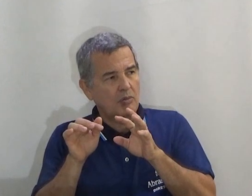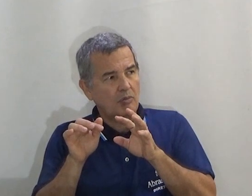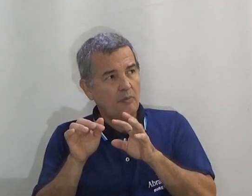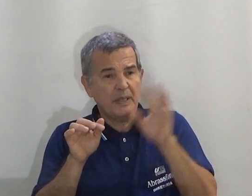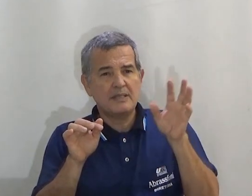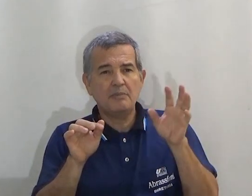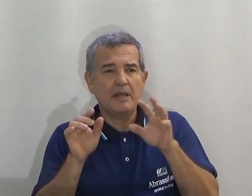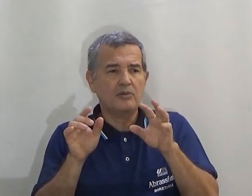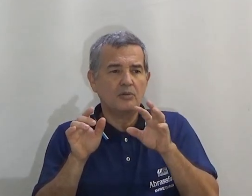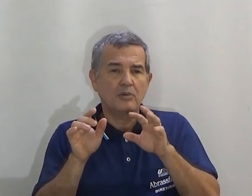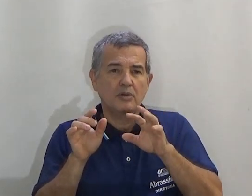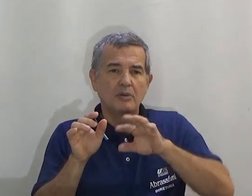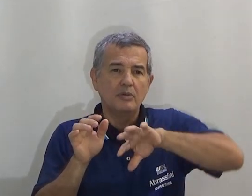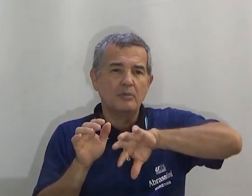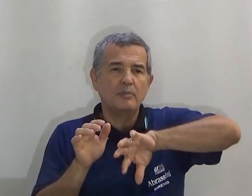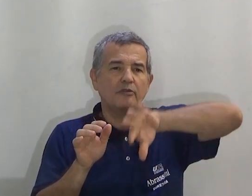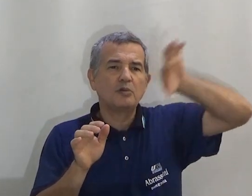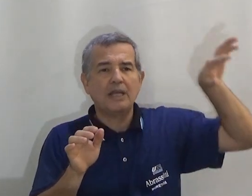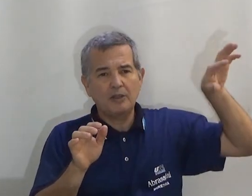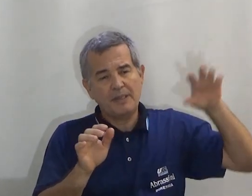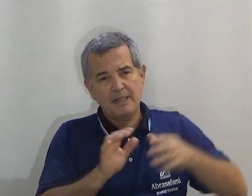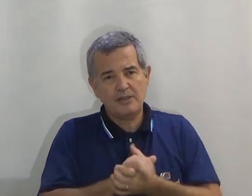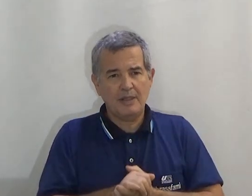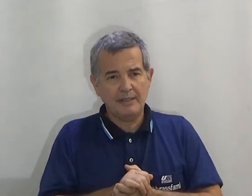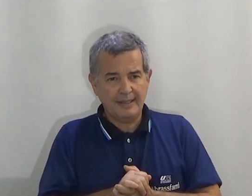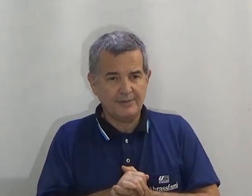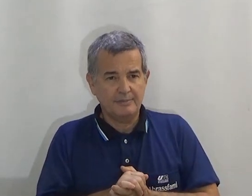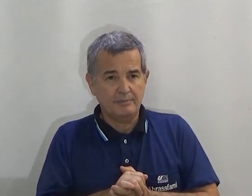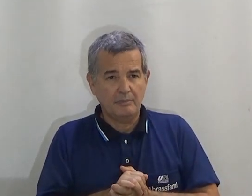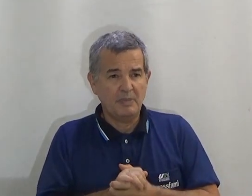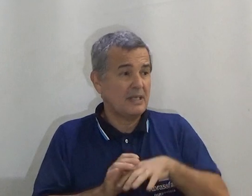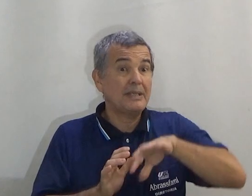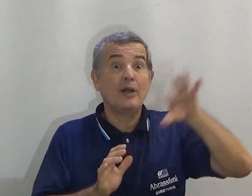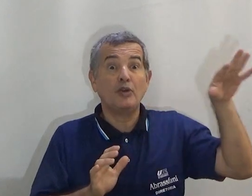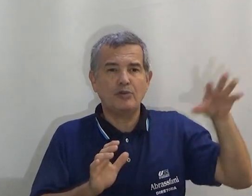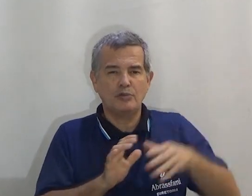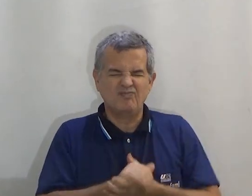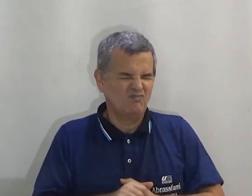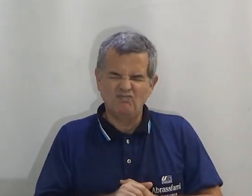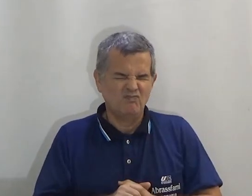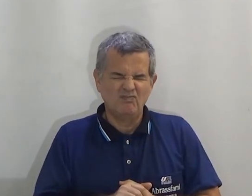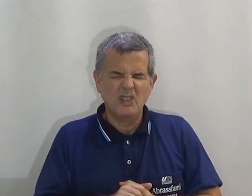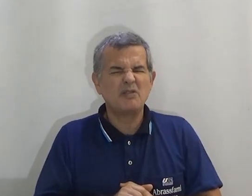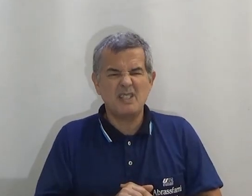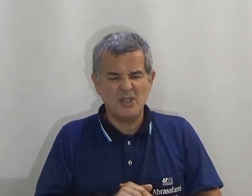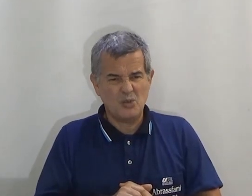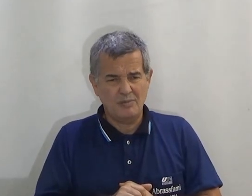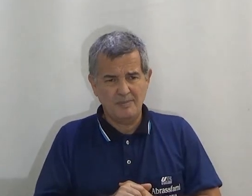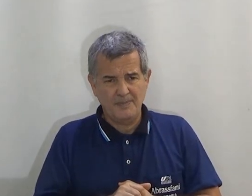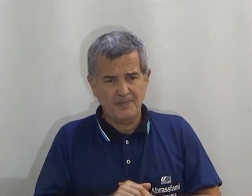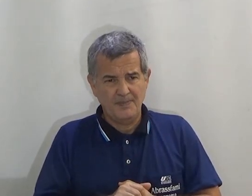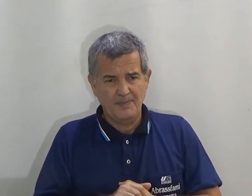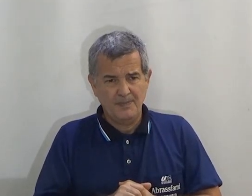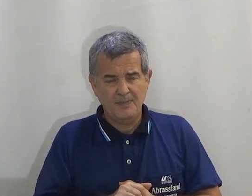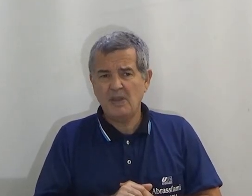um pensamento voltado para a sexualidade. Pensamento erótico. Não faz isso.